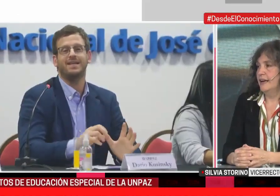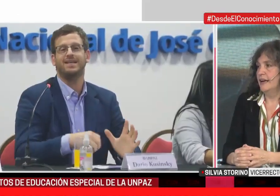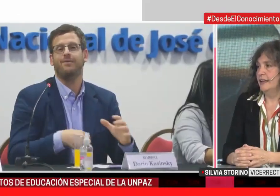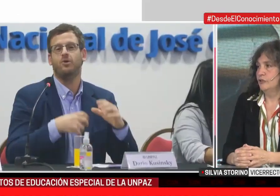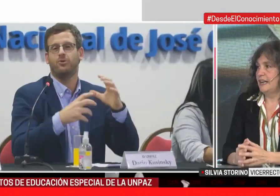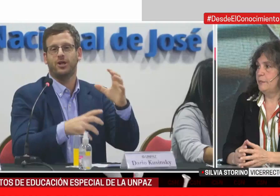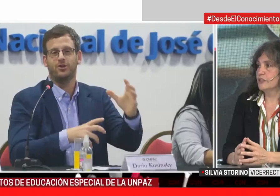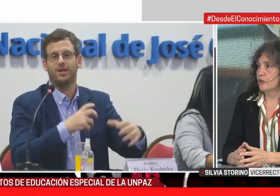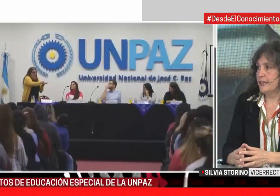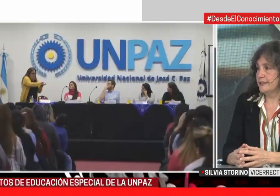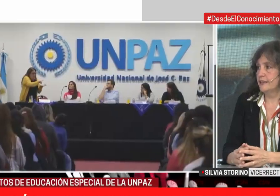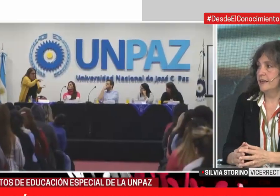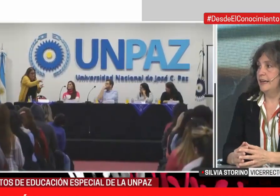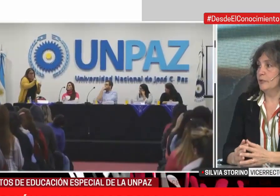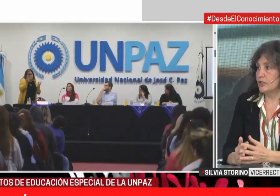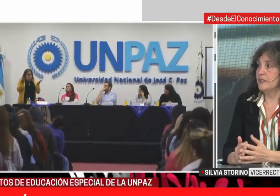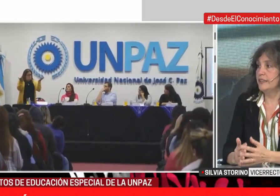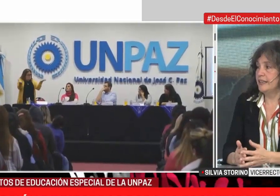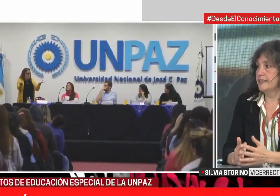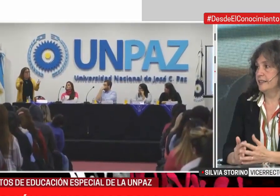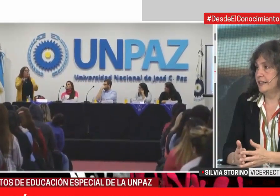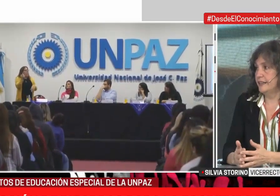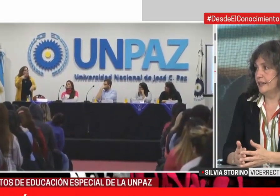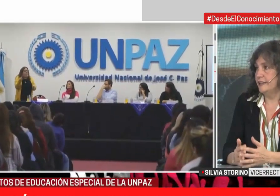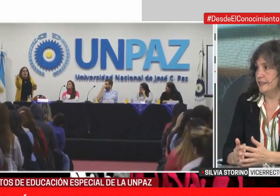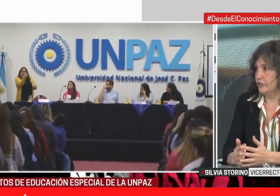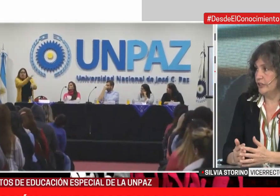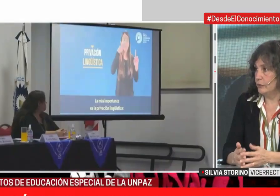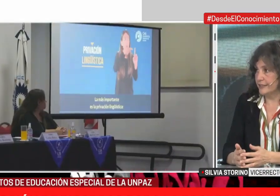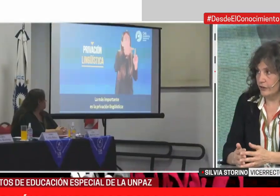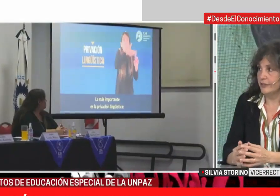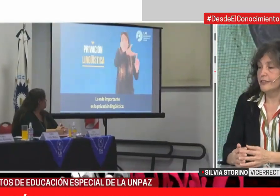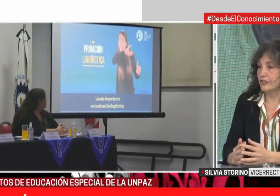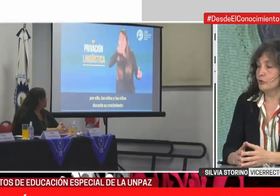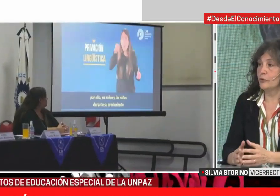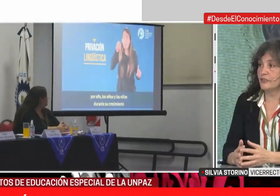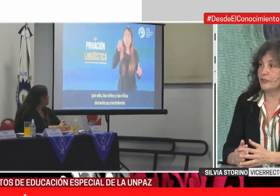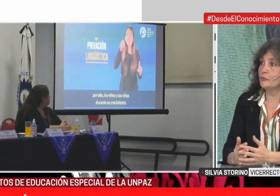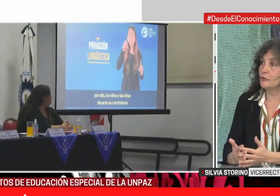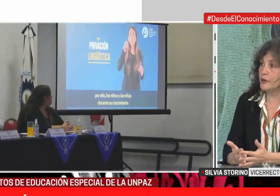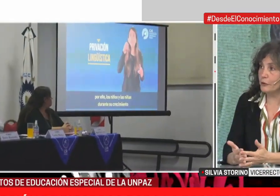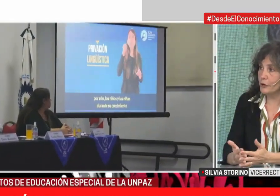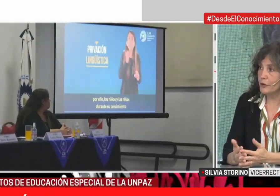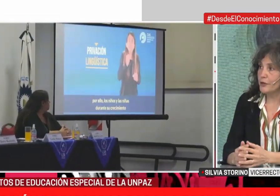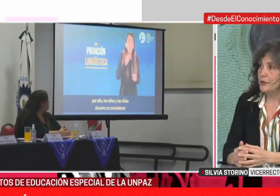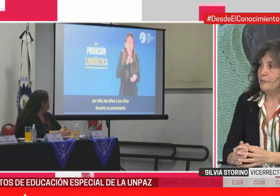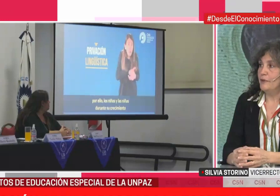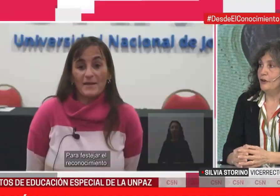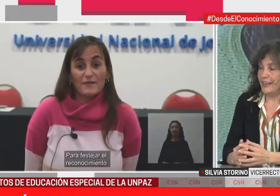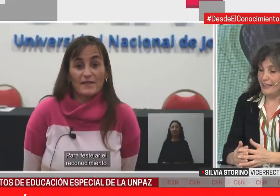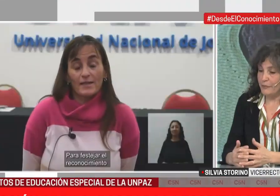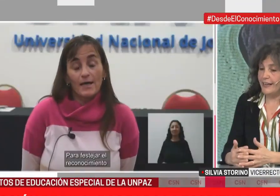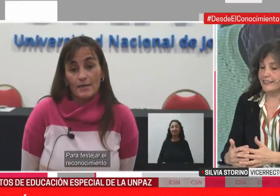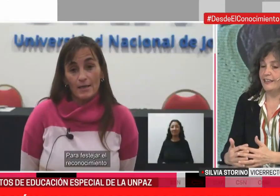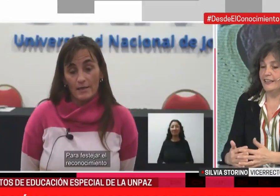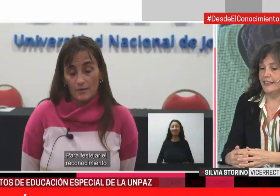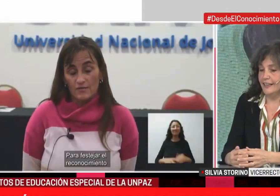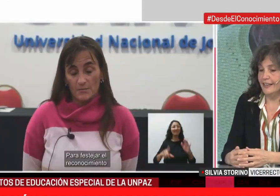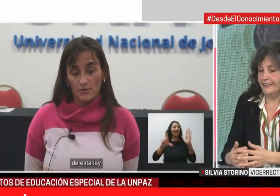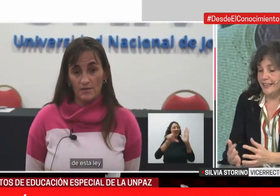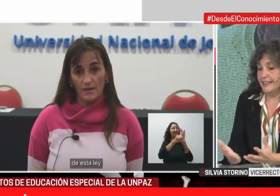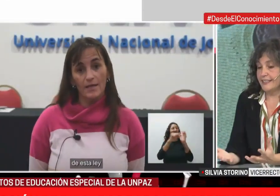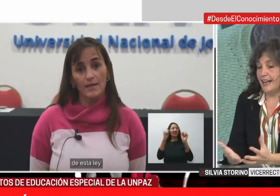a todas las personas la posibilidad de acceder al derecho a la educación. Es un profesorado muy nuevo, pero que además